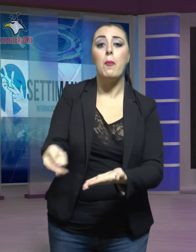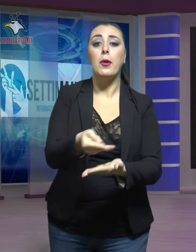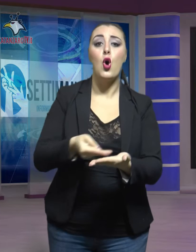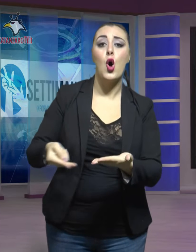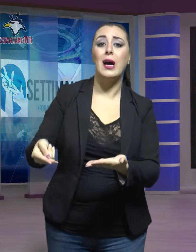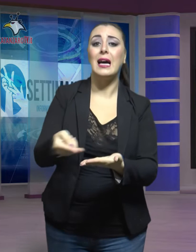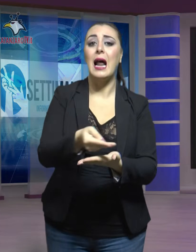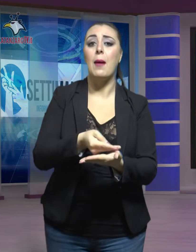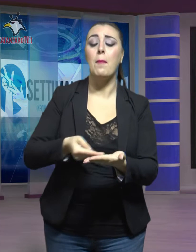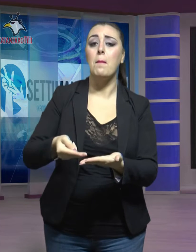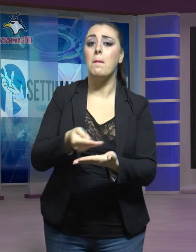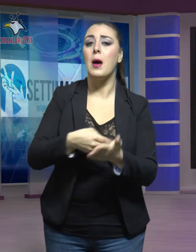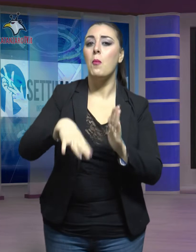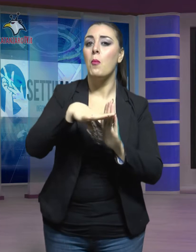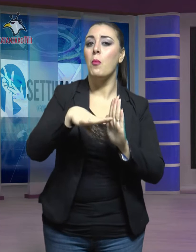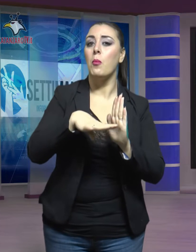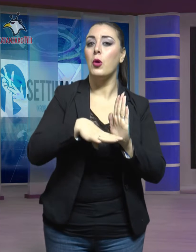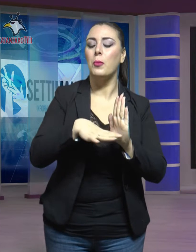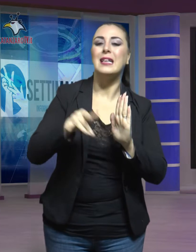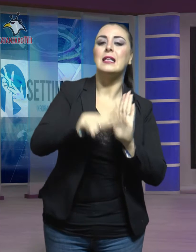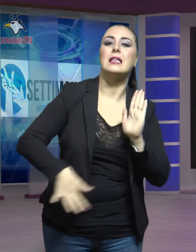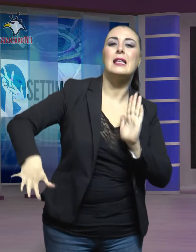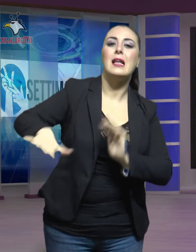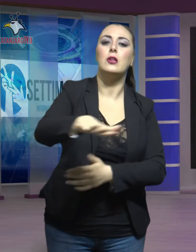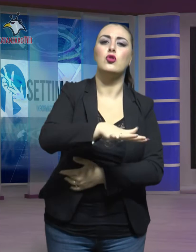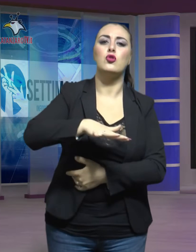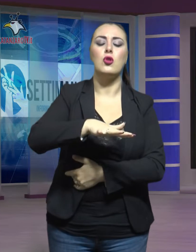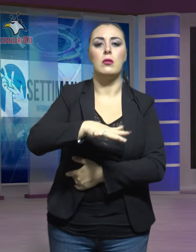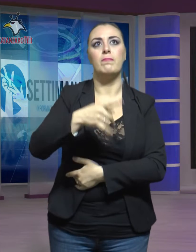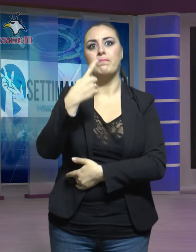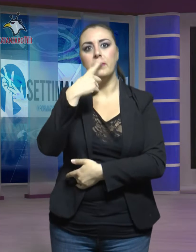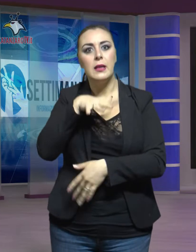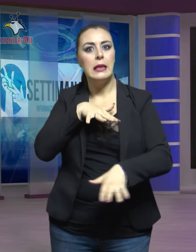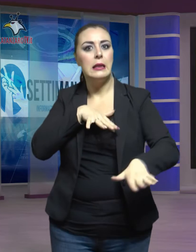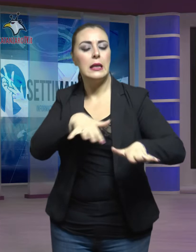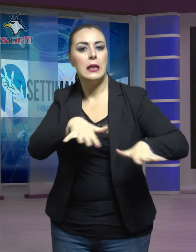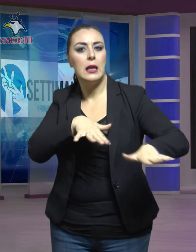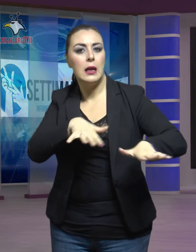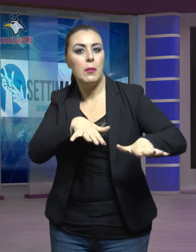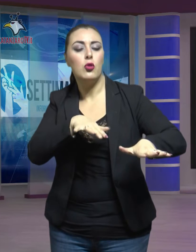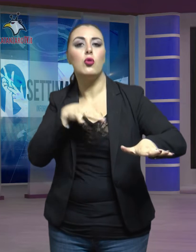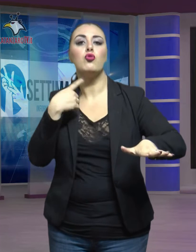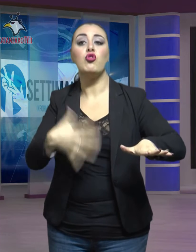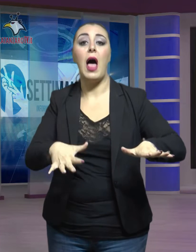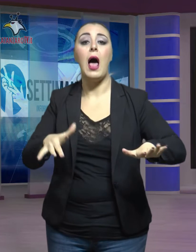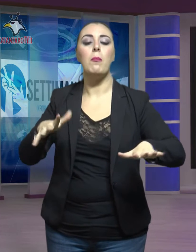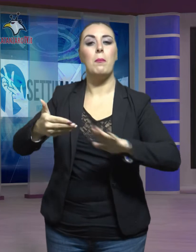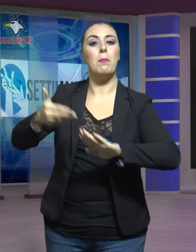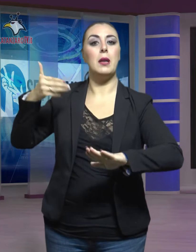del territorio in ottica sismica dopo gli impegni assunti